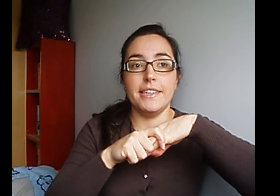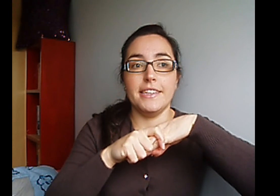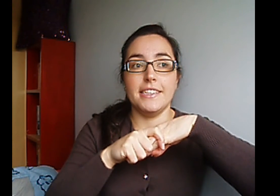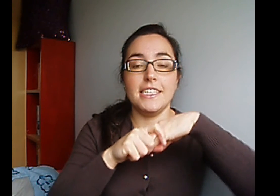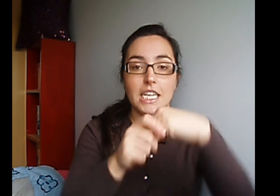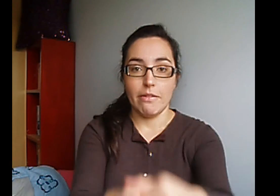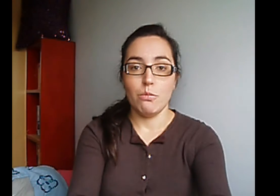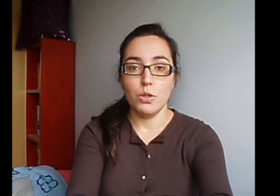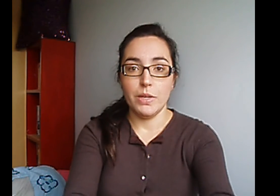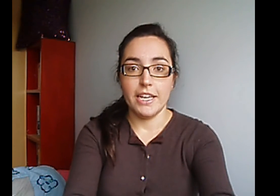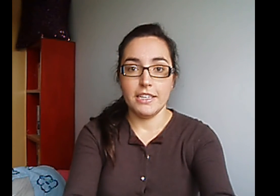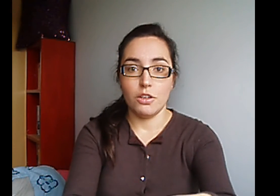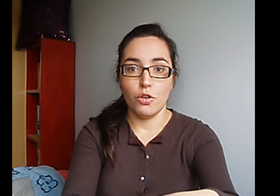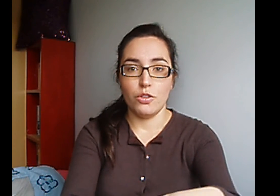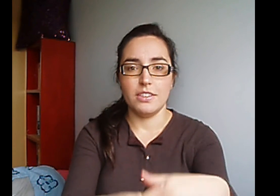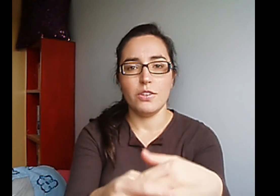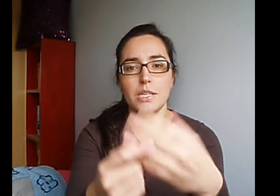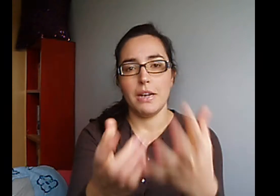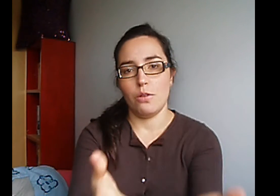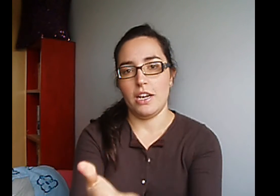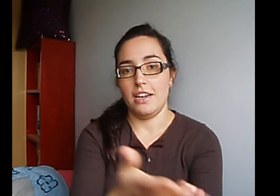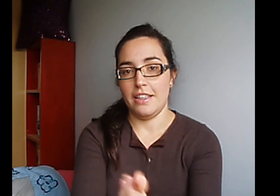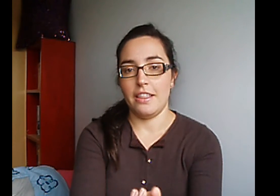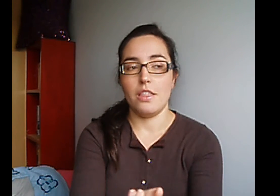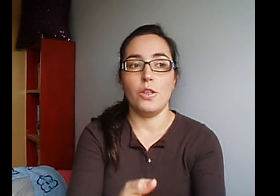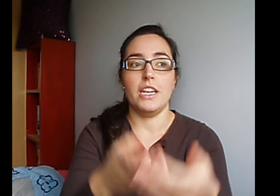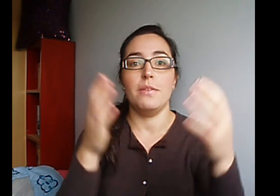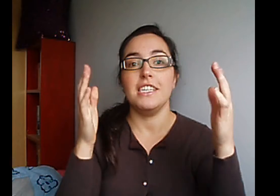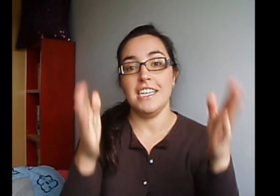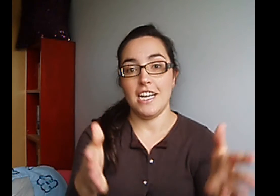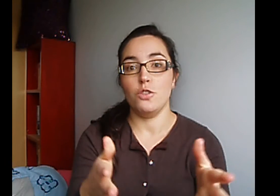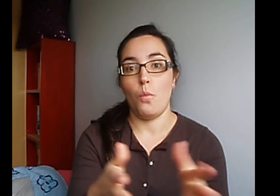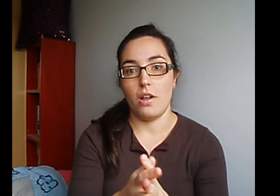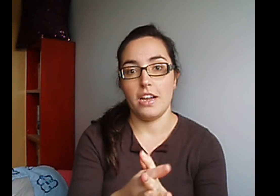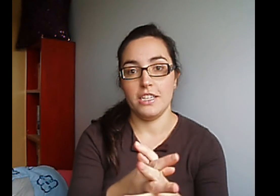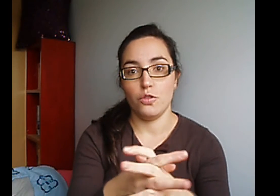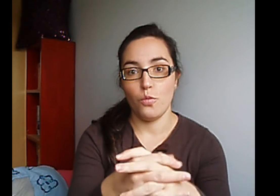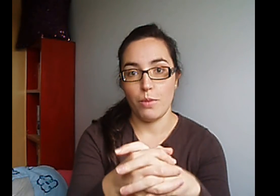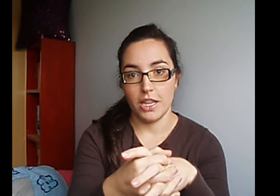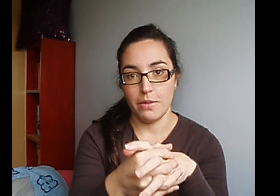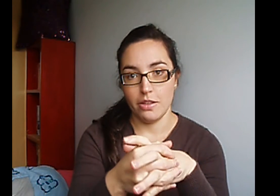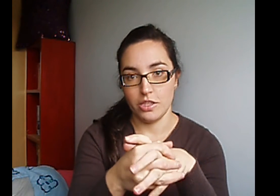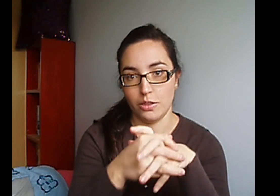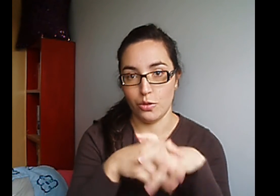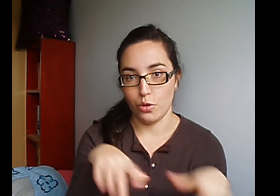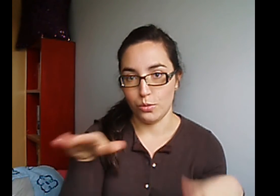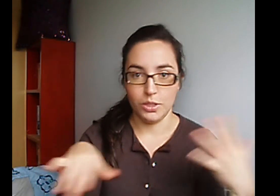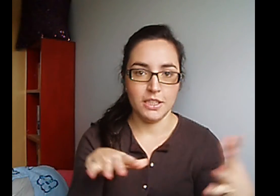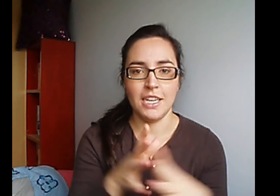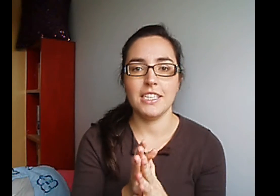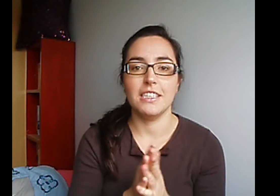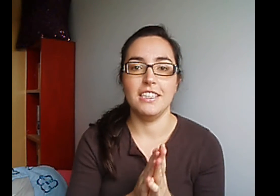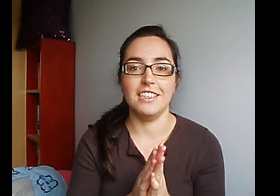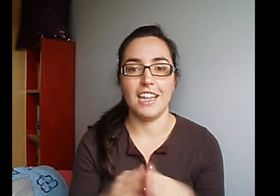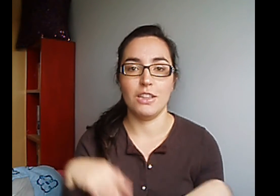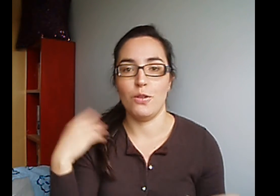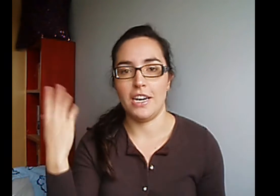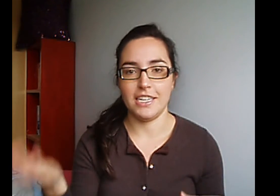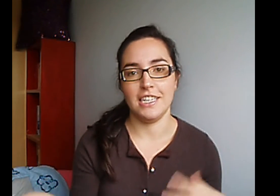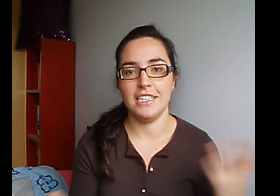Se lleva muy bien con Cruxima Laura, la de Incendio y de Nieves Y ya han hecho un par de vídeos y todo juntitas Y haciendo la reseña